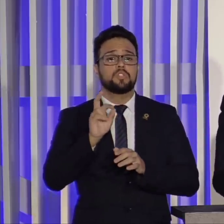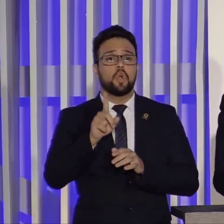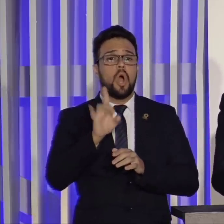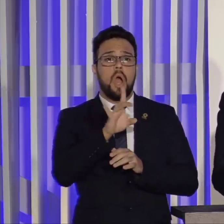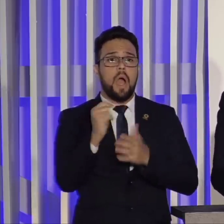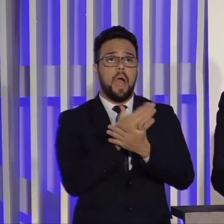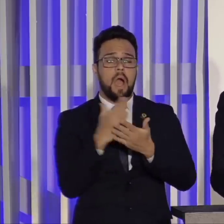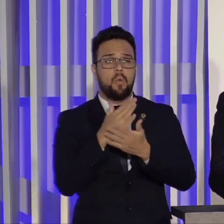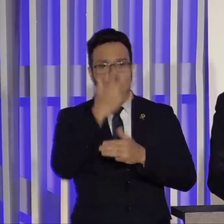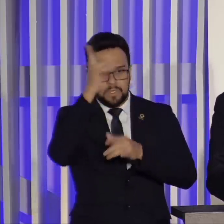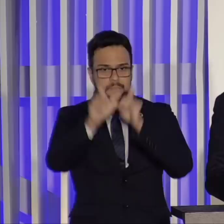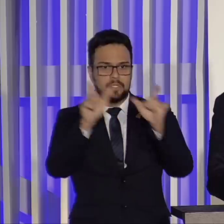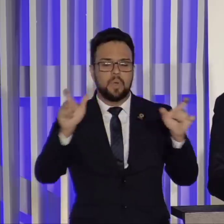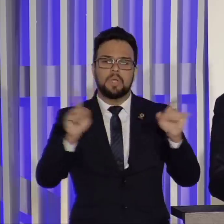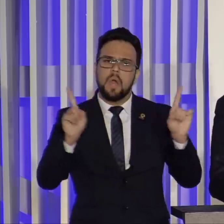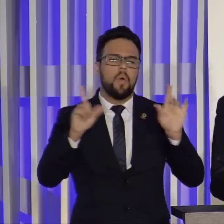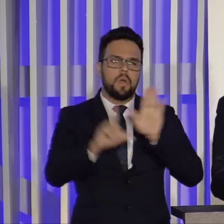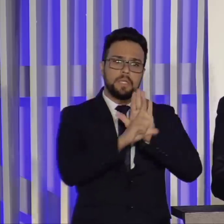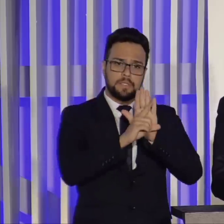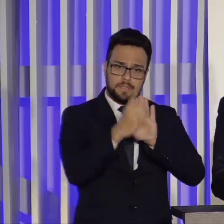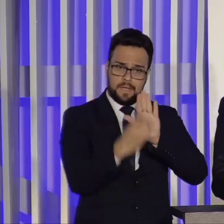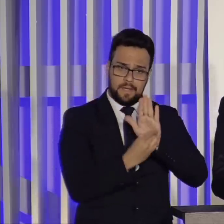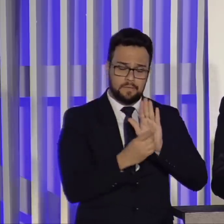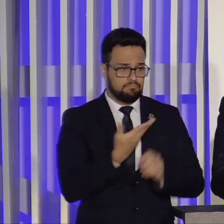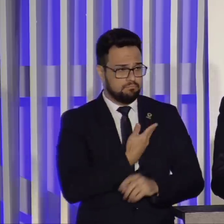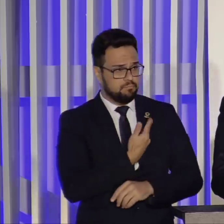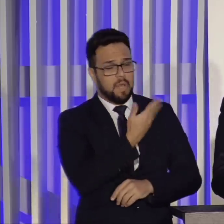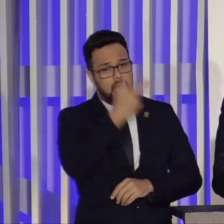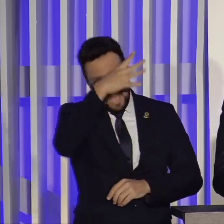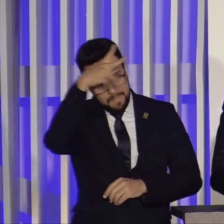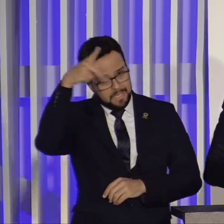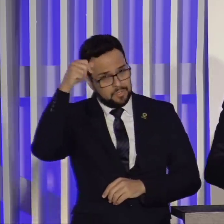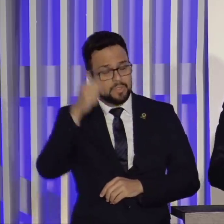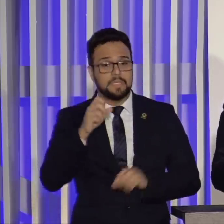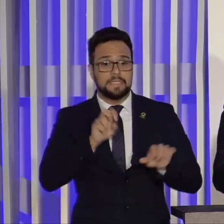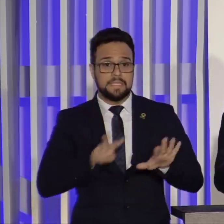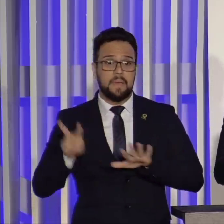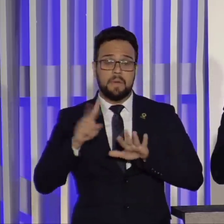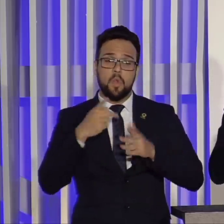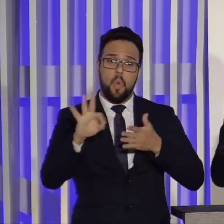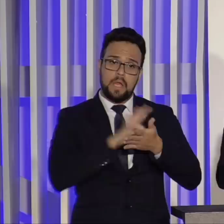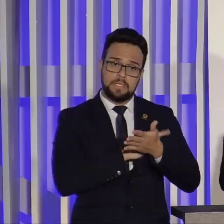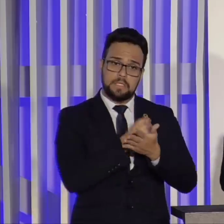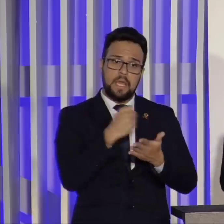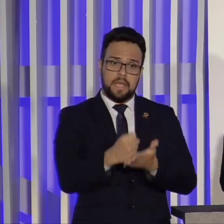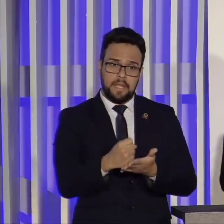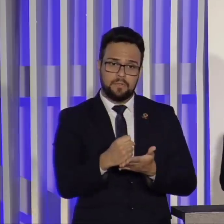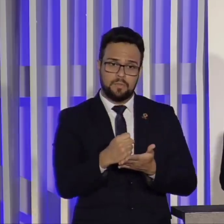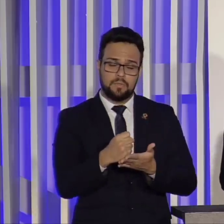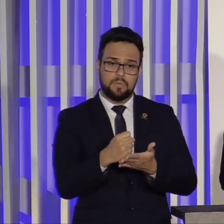legislação, é de decreto. Colega do Amazonas, há poucas semanas assinei um decreto que revogou um outro.